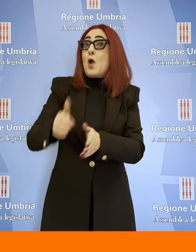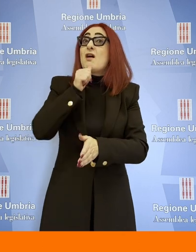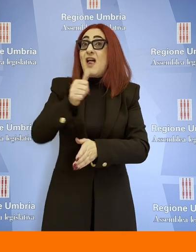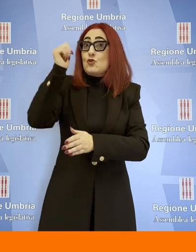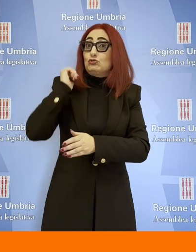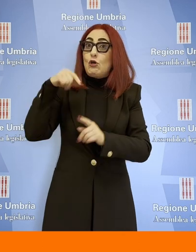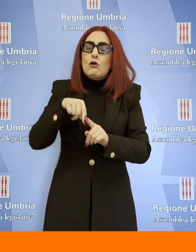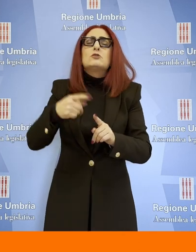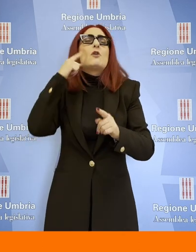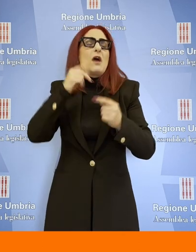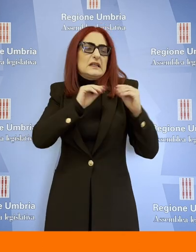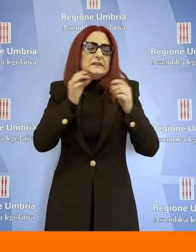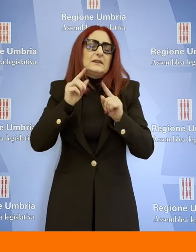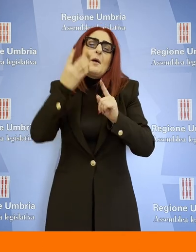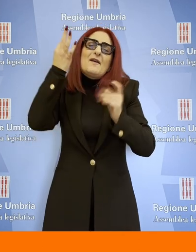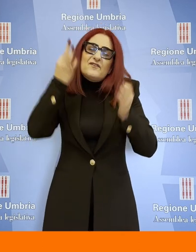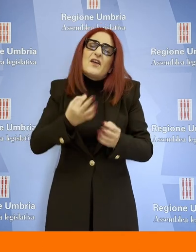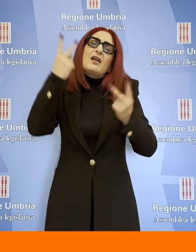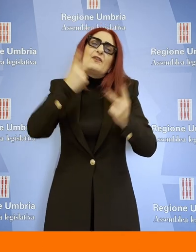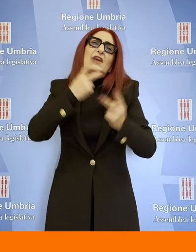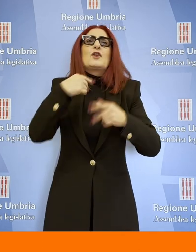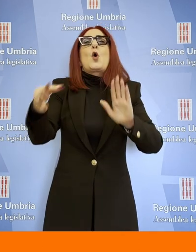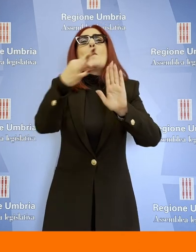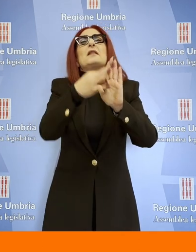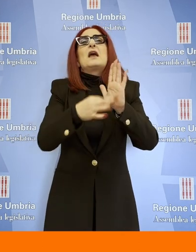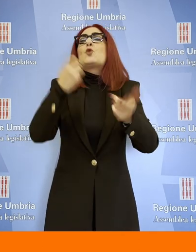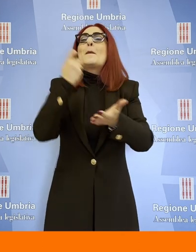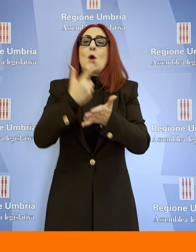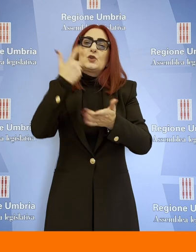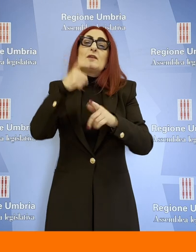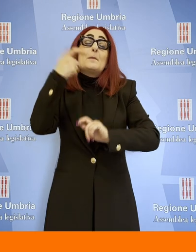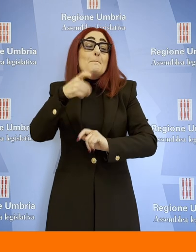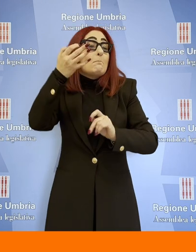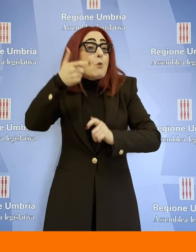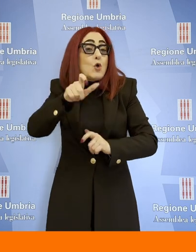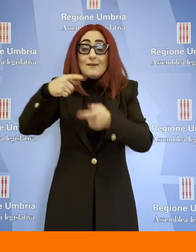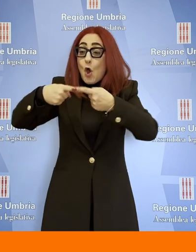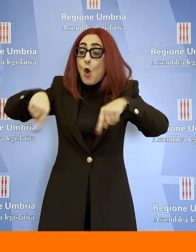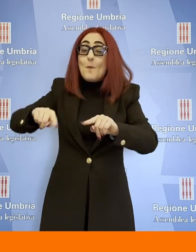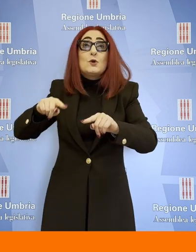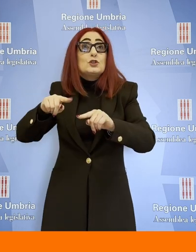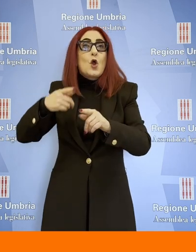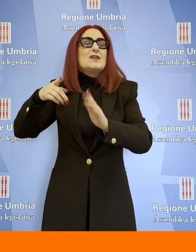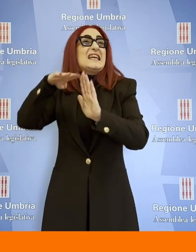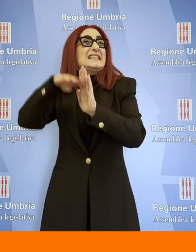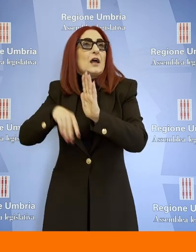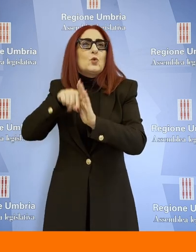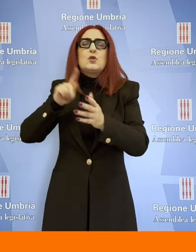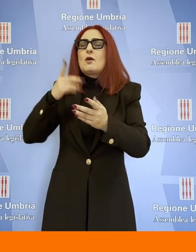frutto di un lavoro che la Commissione Statuto ha fatto in modo approfondito con tantissime audizioni.